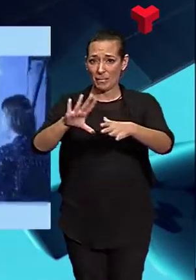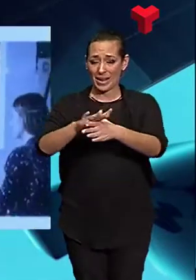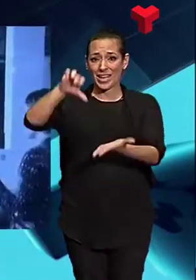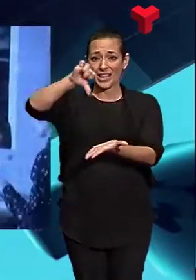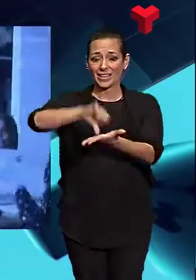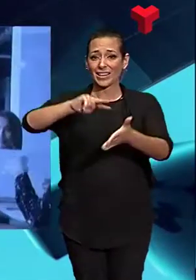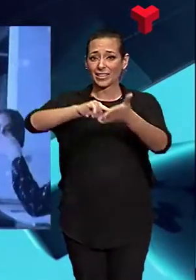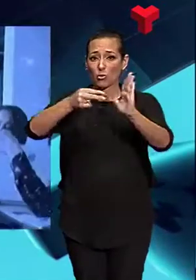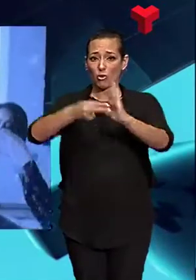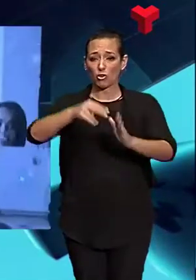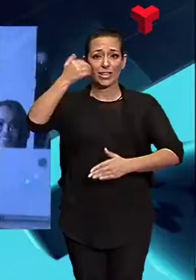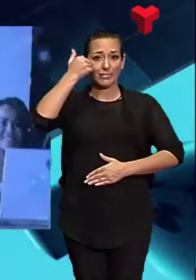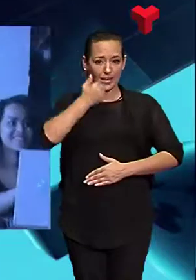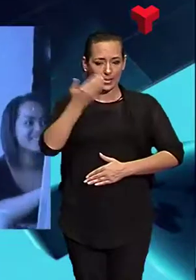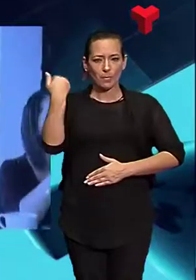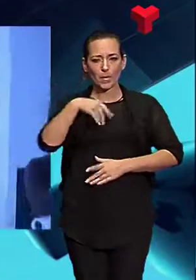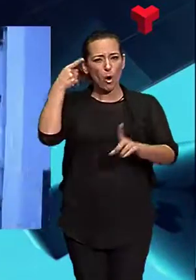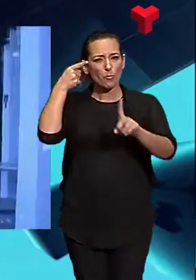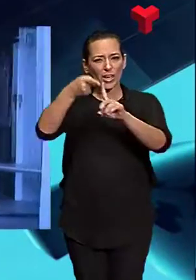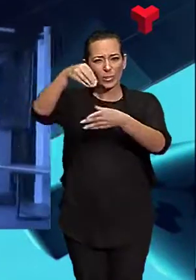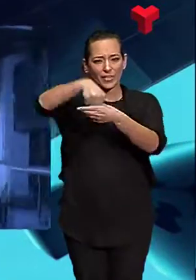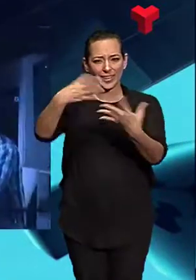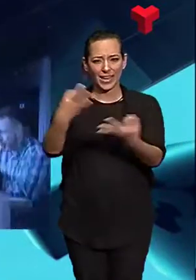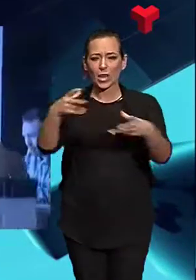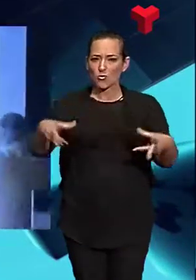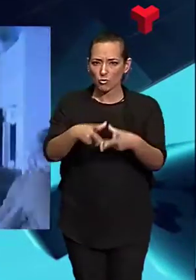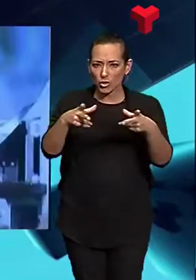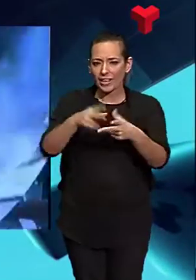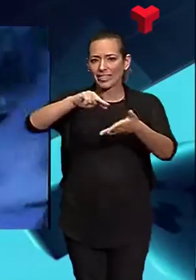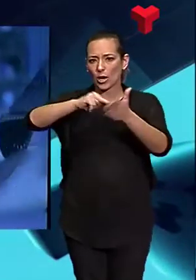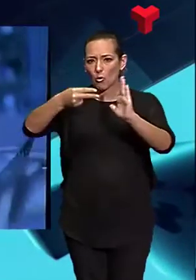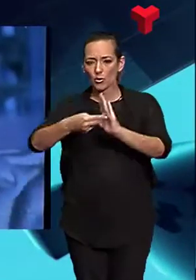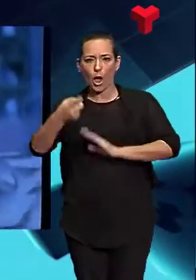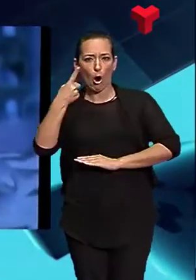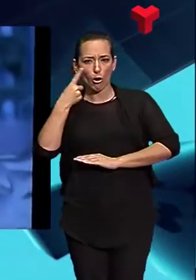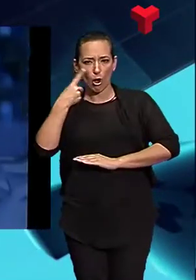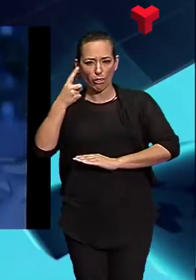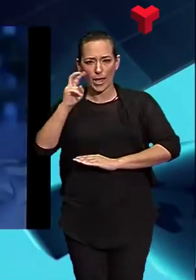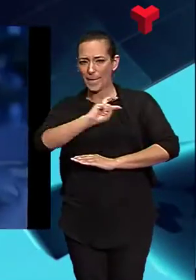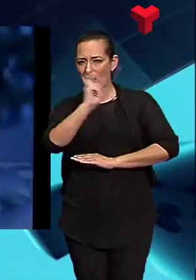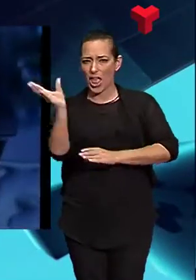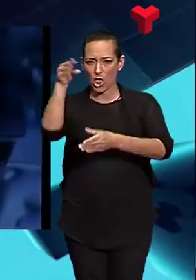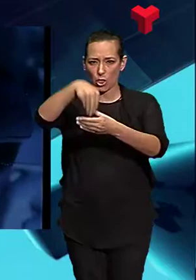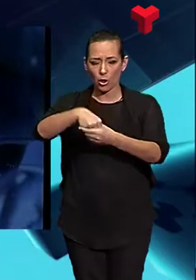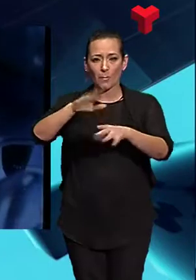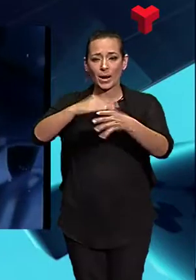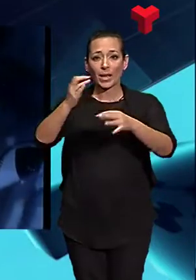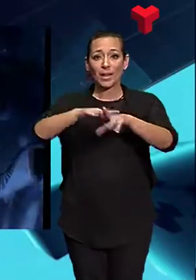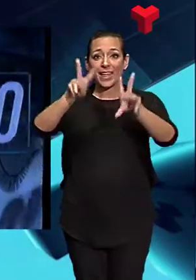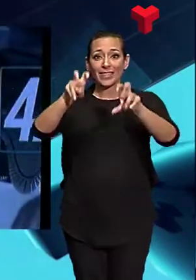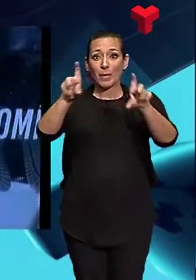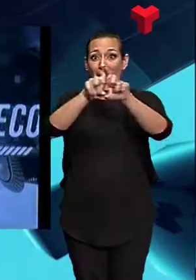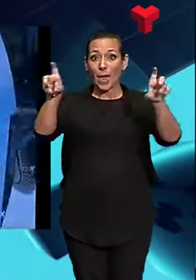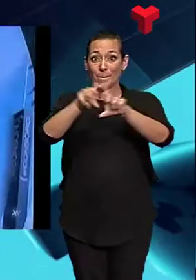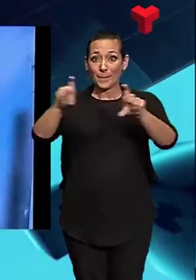projecte vol aglutinar indústria, coneixement, tecnologia i societat amb l'objectiu d'agilitzar la transformació digital de les empreses a l'àrea de